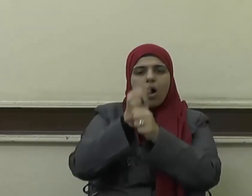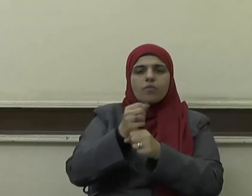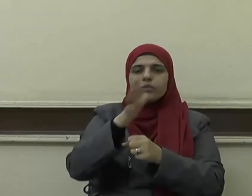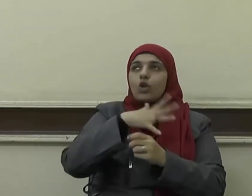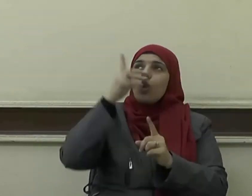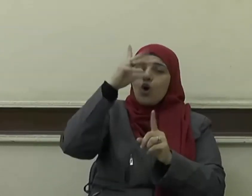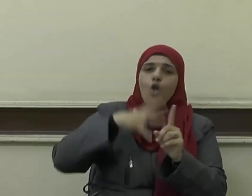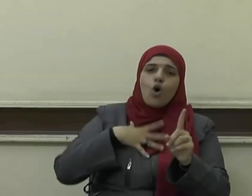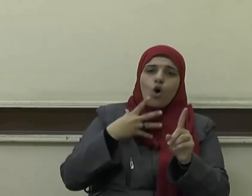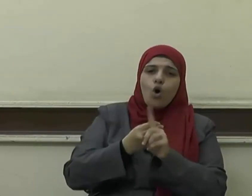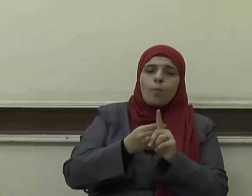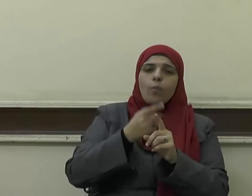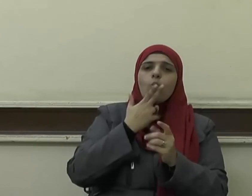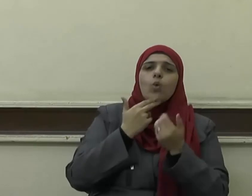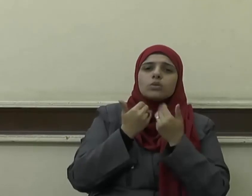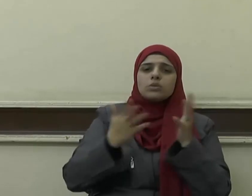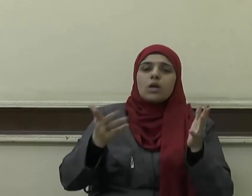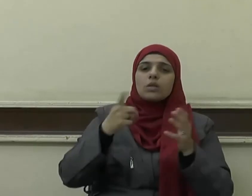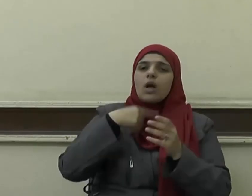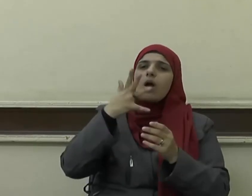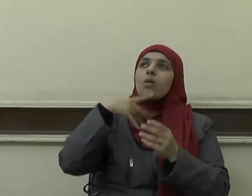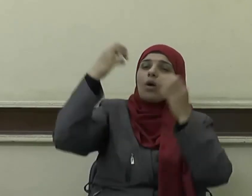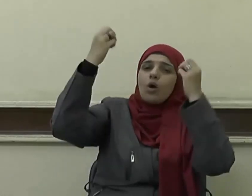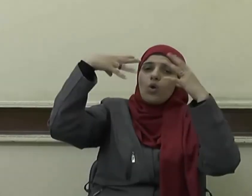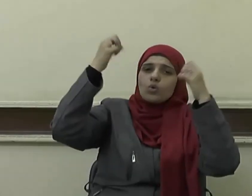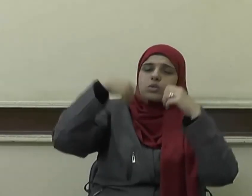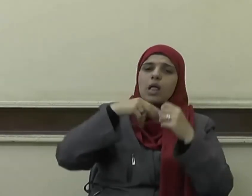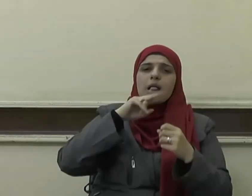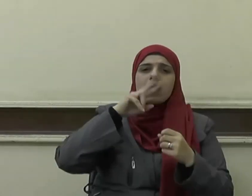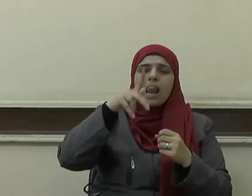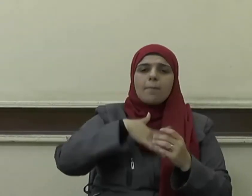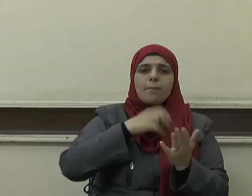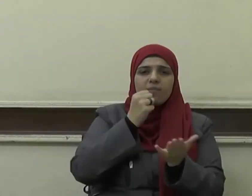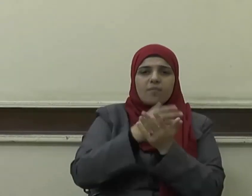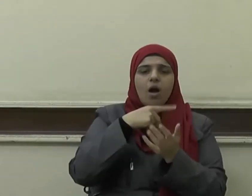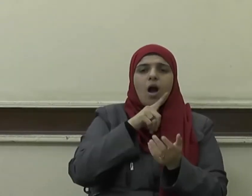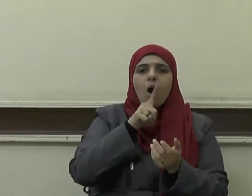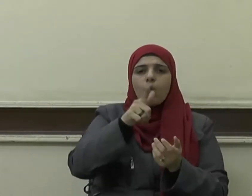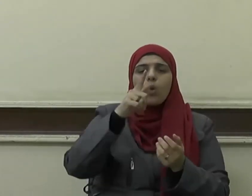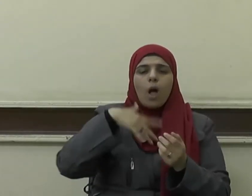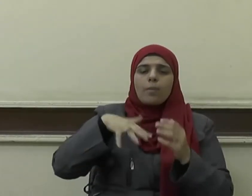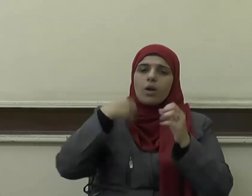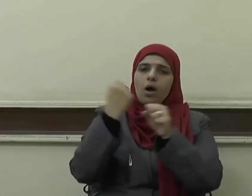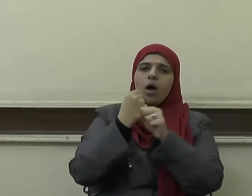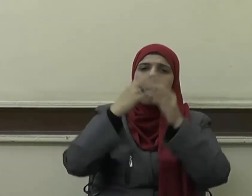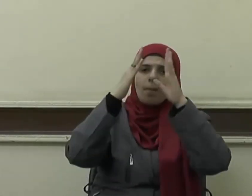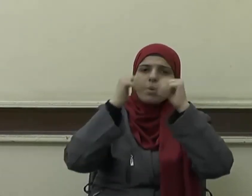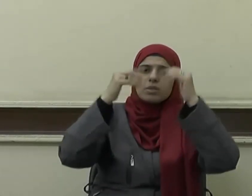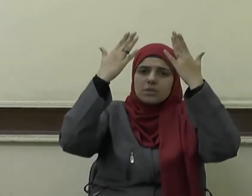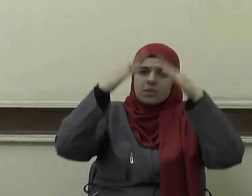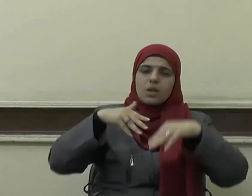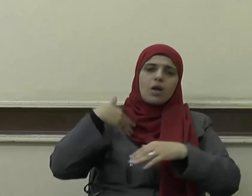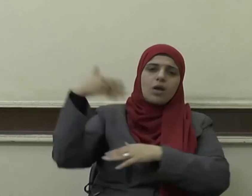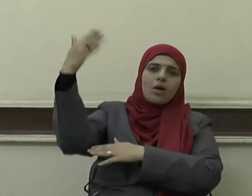ووفقنا لما تحب وترضى وارزقنا الإخلاص في القول والعمل واحفظ مصرنا